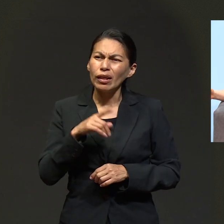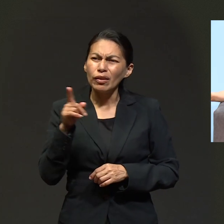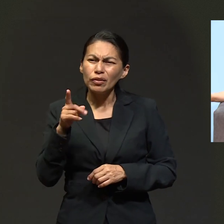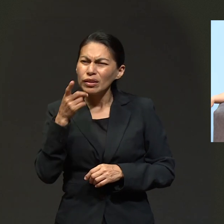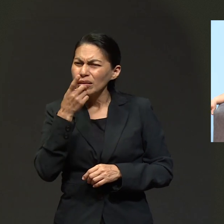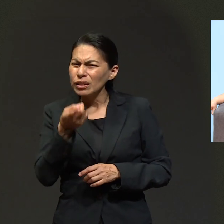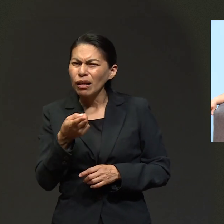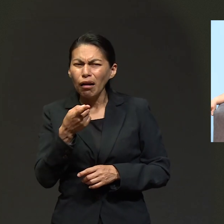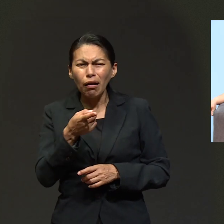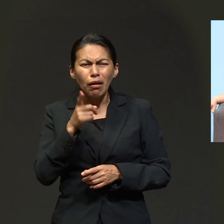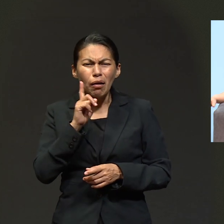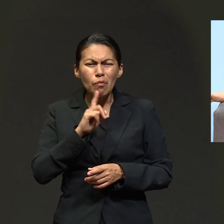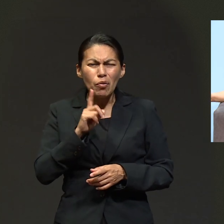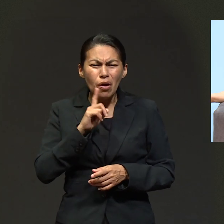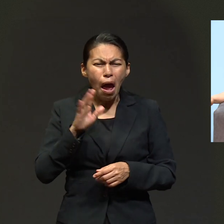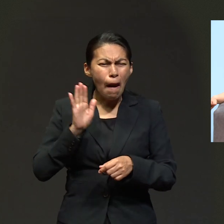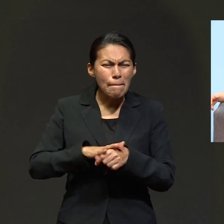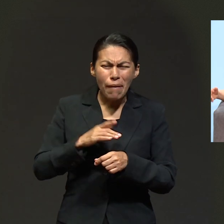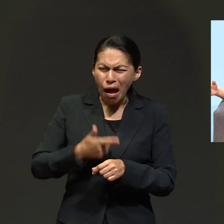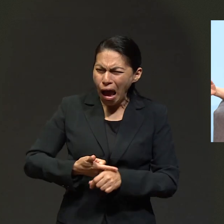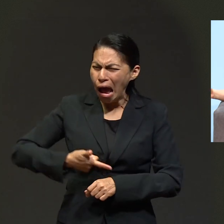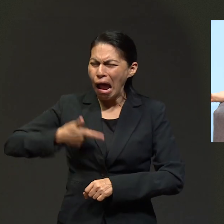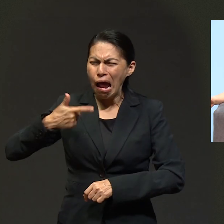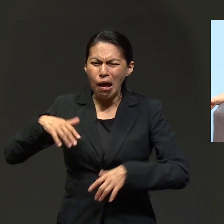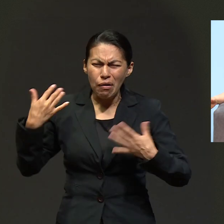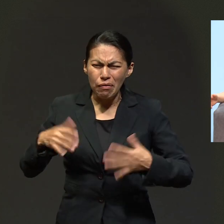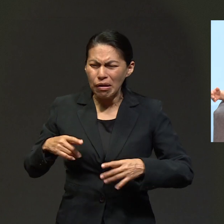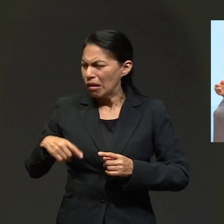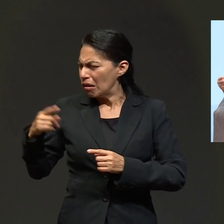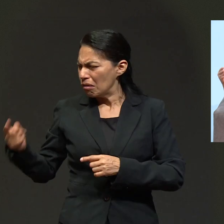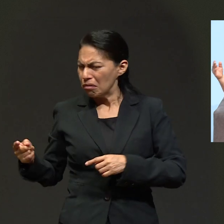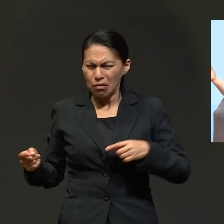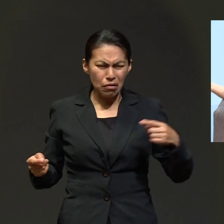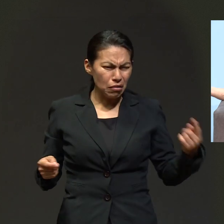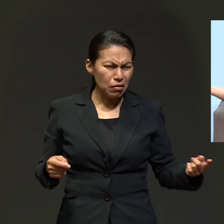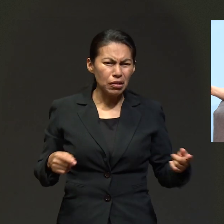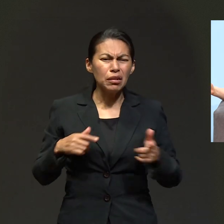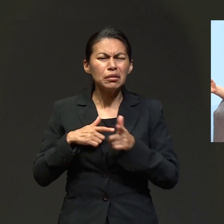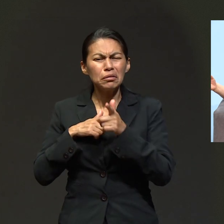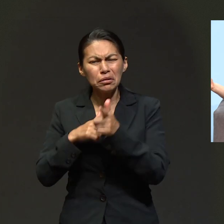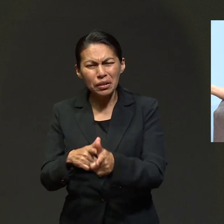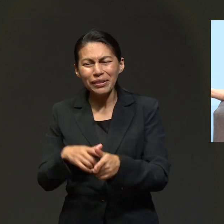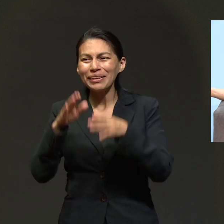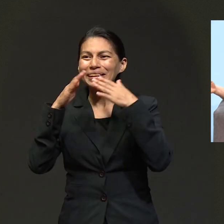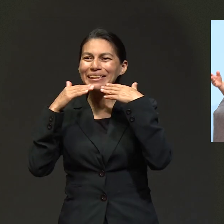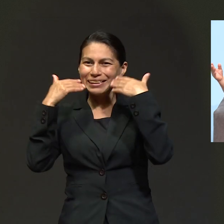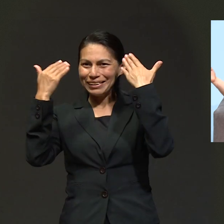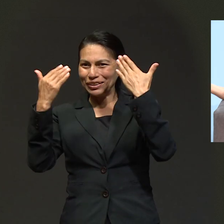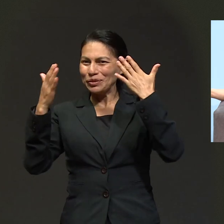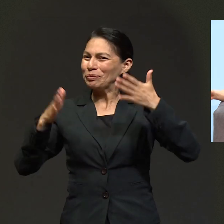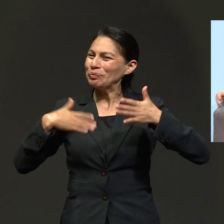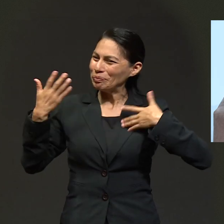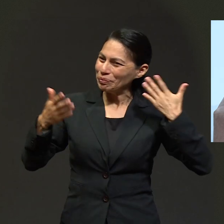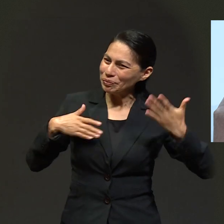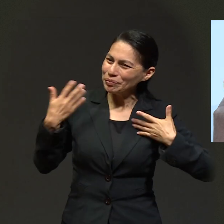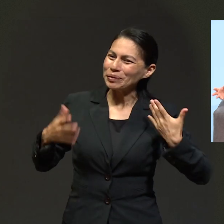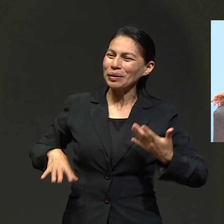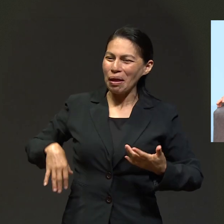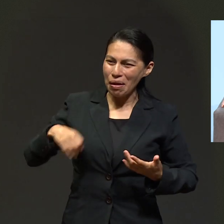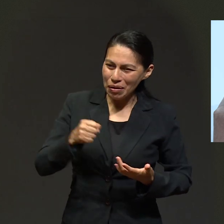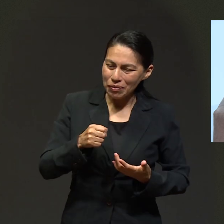ya fallecieron. Y ellos decían, y esta señora que estaba más grave que la persona de al lado y sigue y